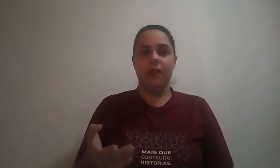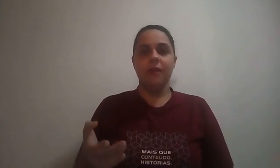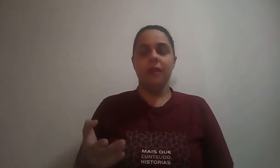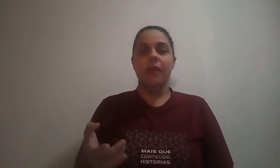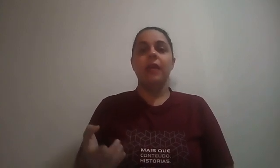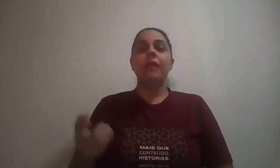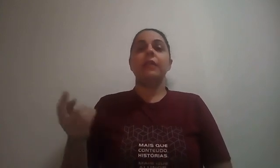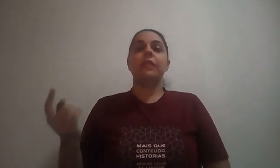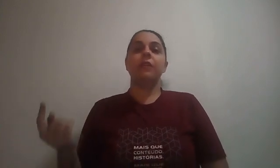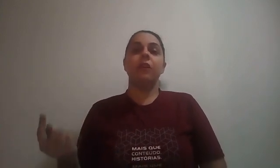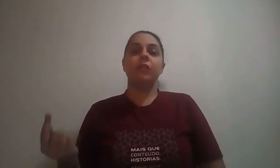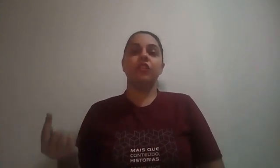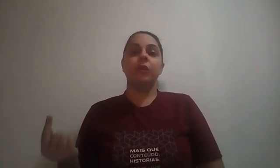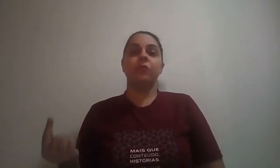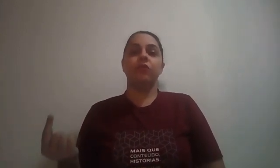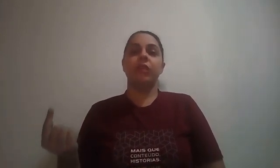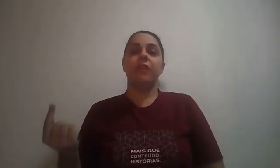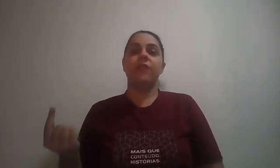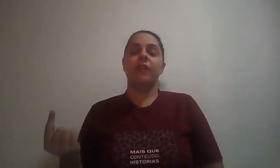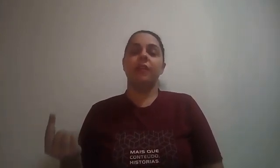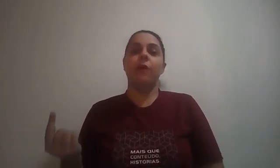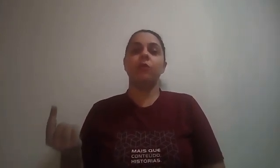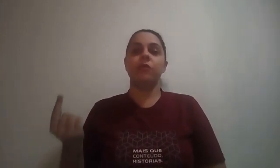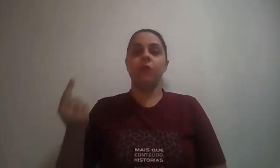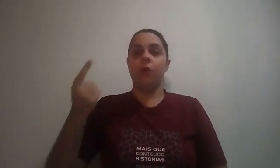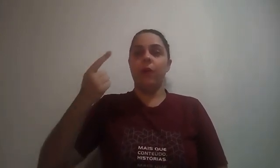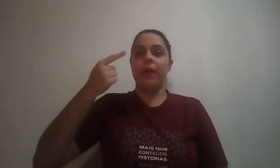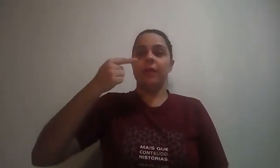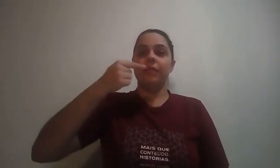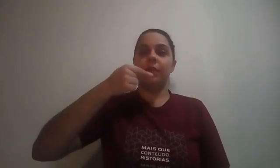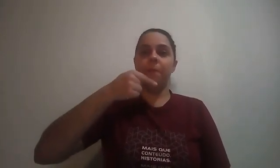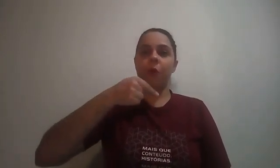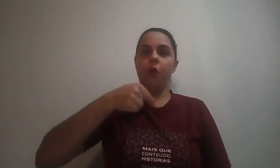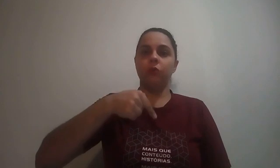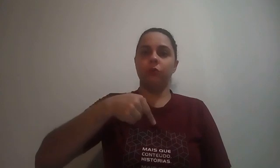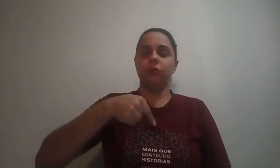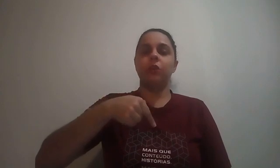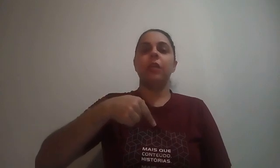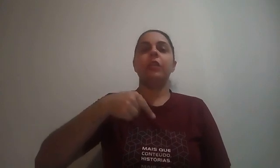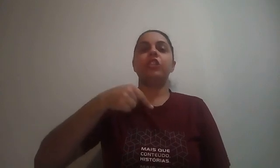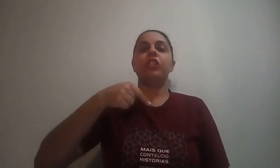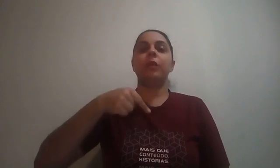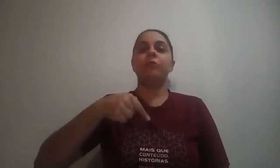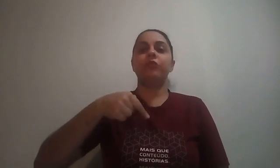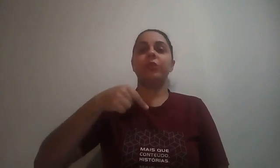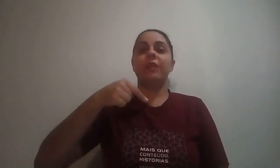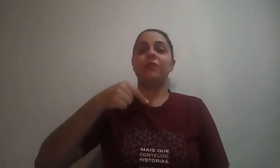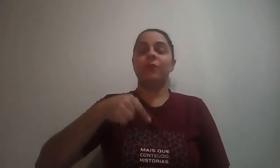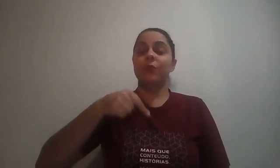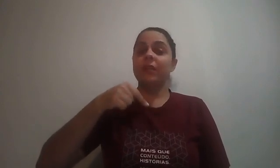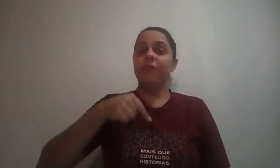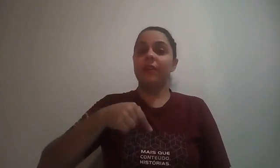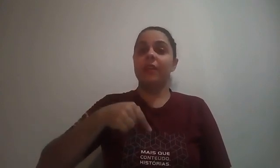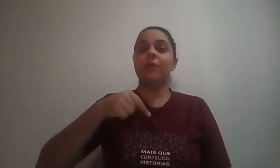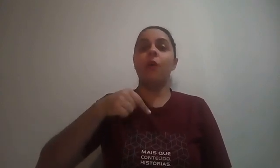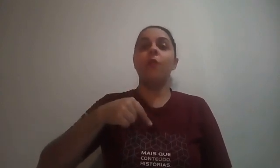Se nós estamos nos referindo ao Sol, ele se pondo, estamos nos referindo ao